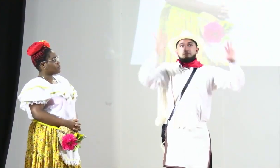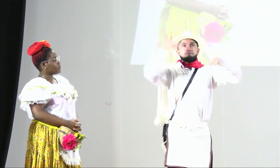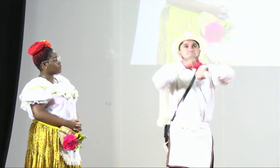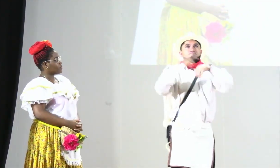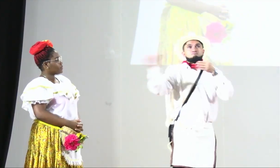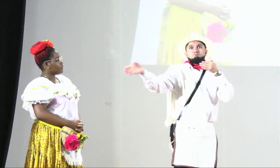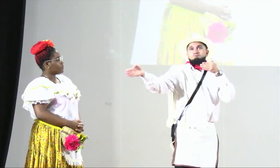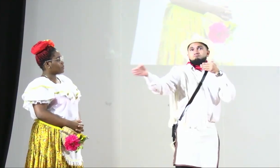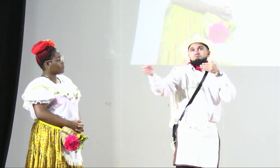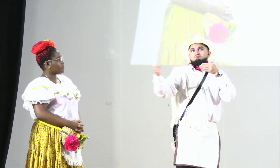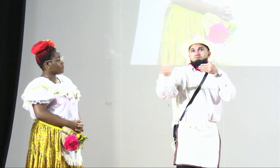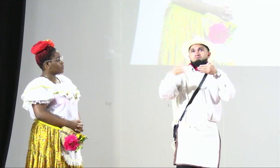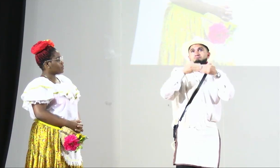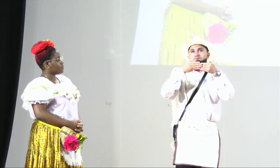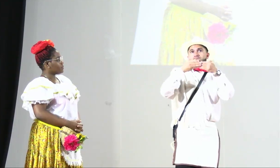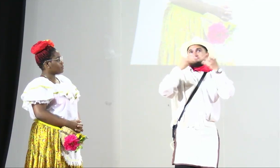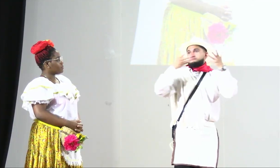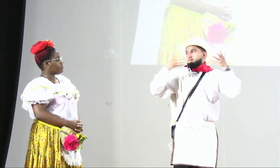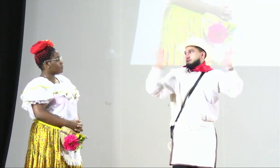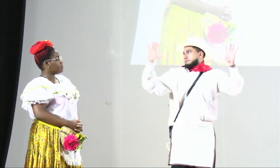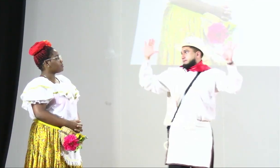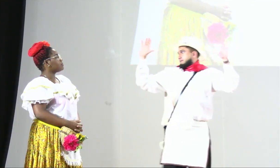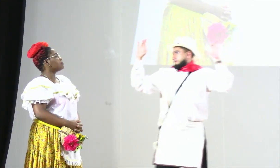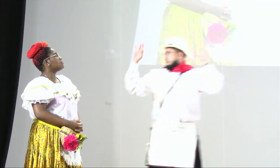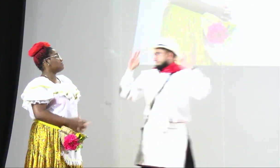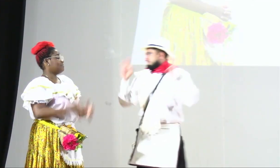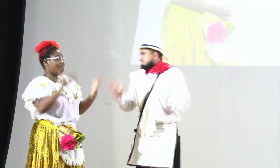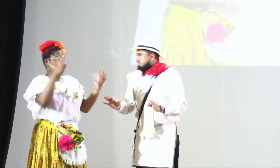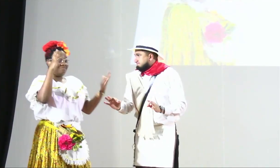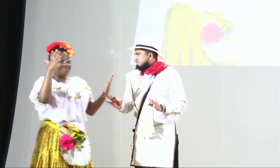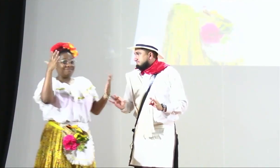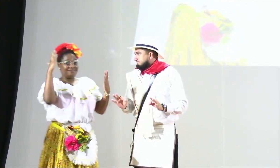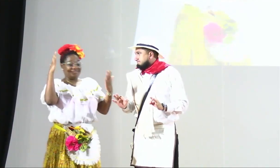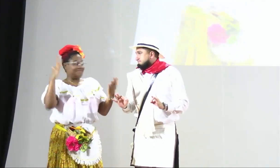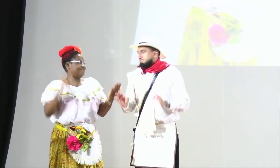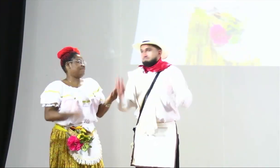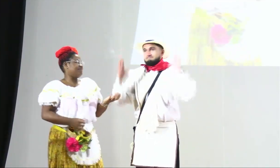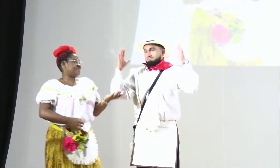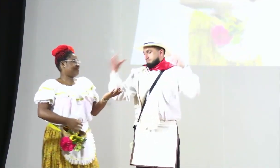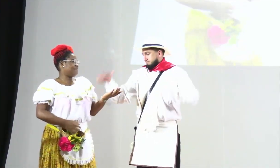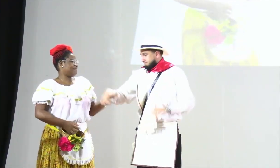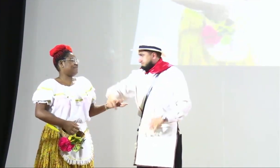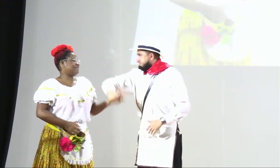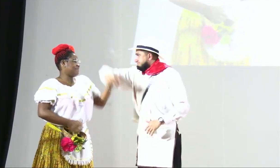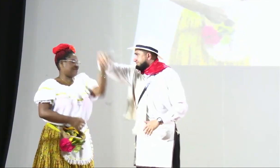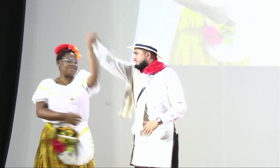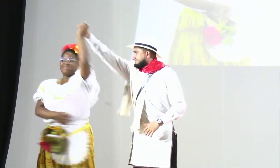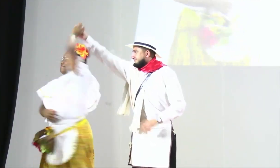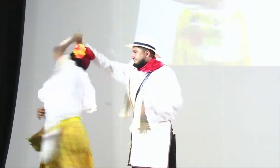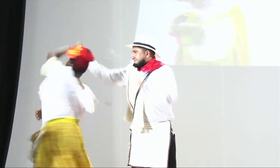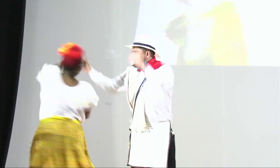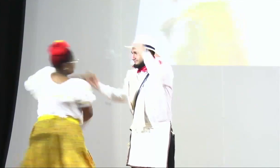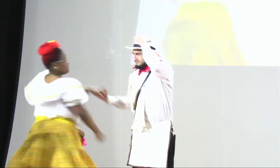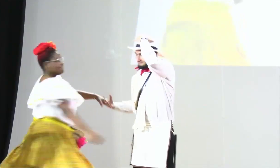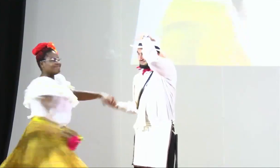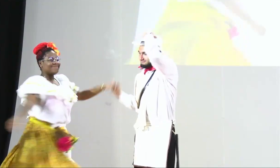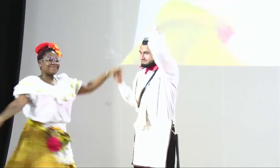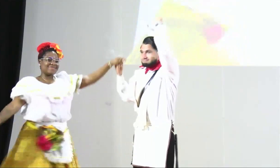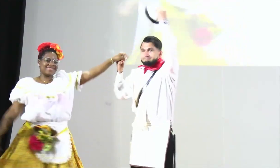la mañana nos vemos entonces mañana ya hoy terminamos culminamos nuestra sesión Daniela así